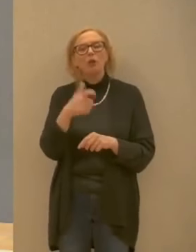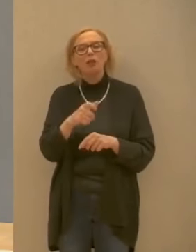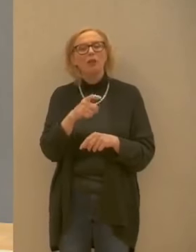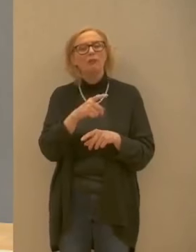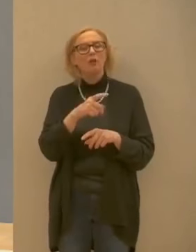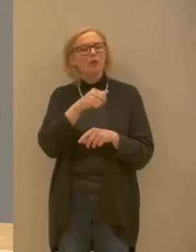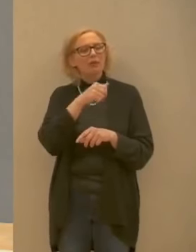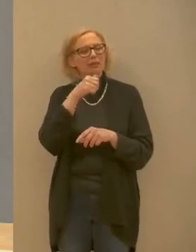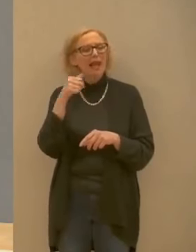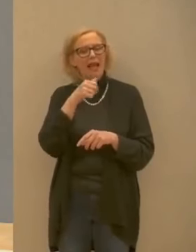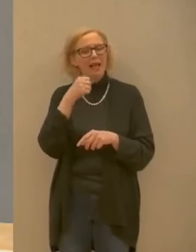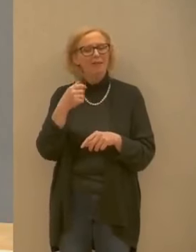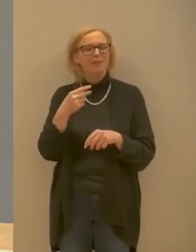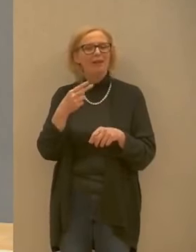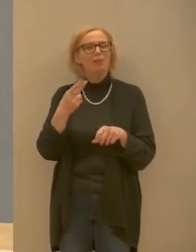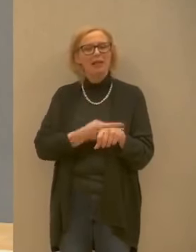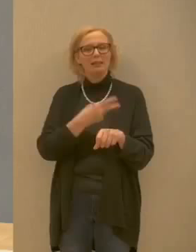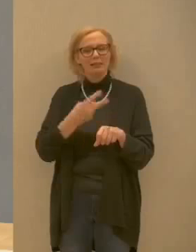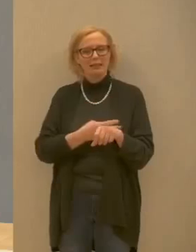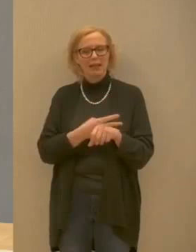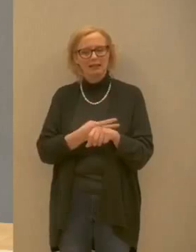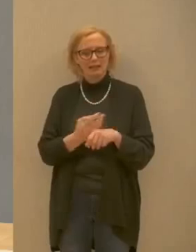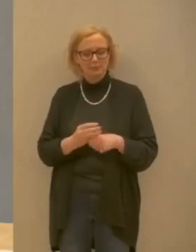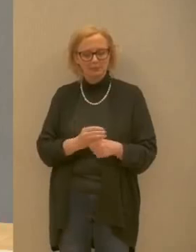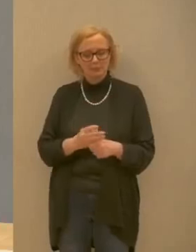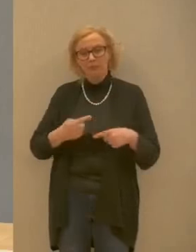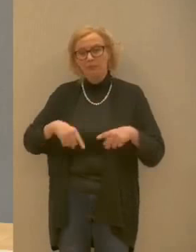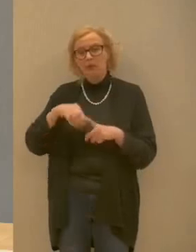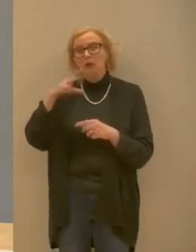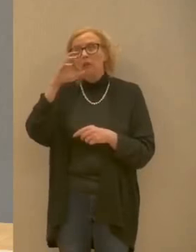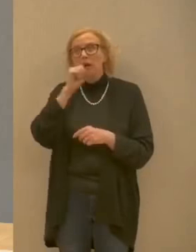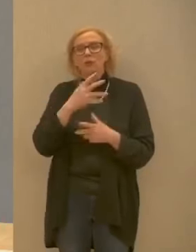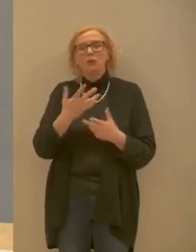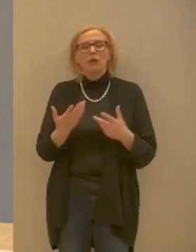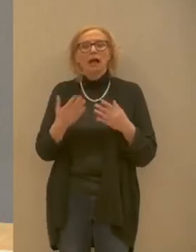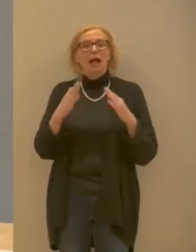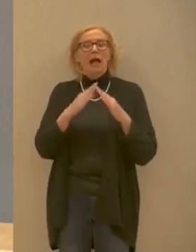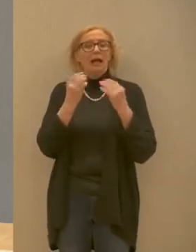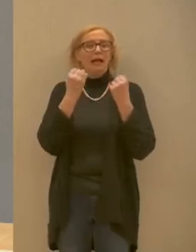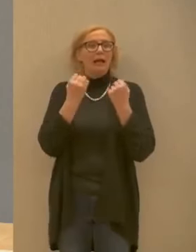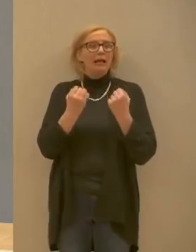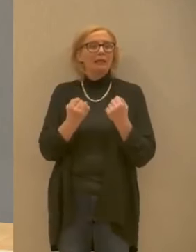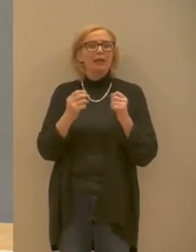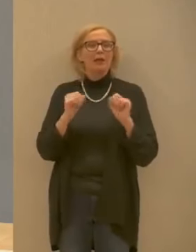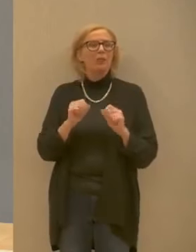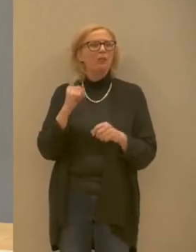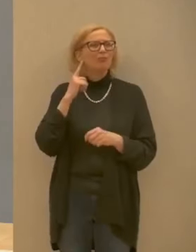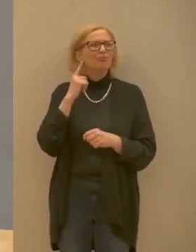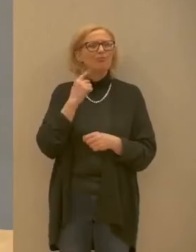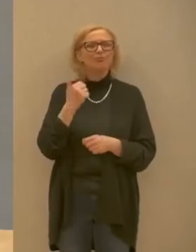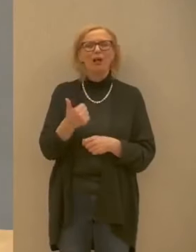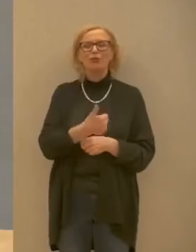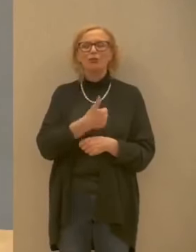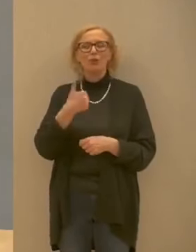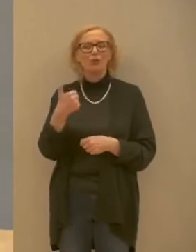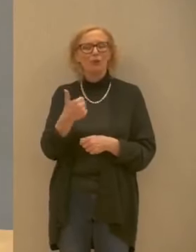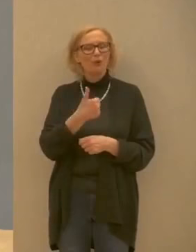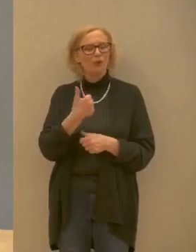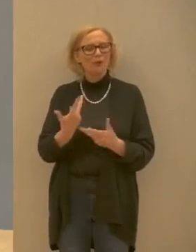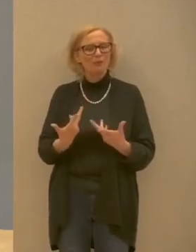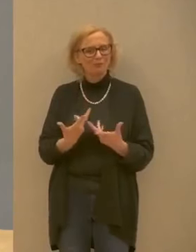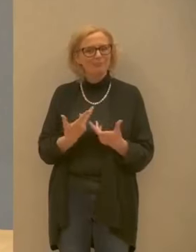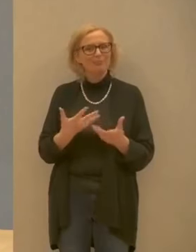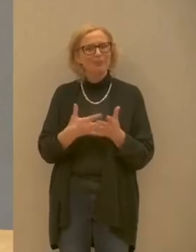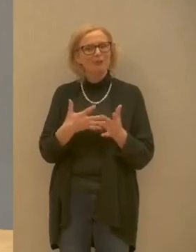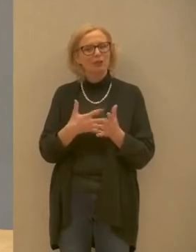questo rimanere a casa però comprendiamo bene che possa comportare anche una solitudine una difficoltà e per